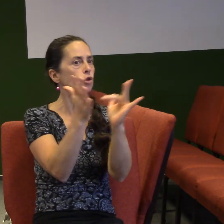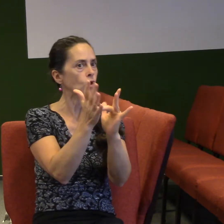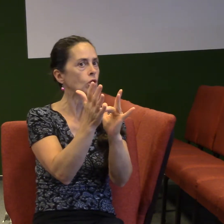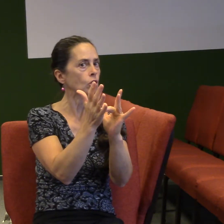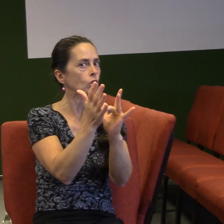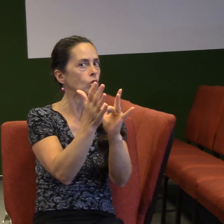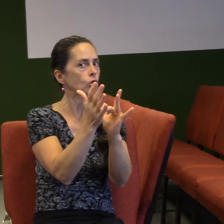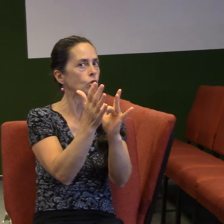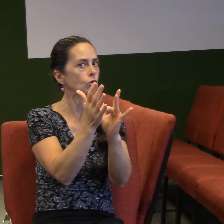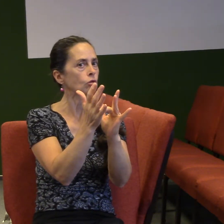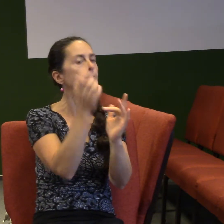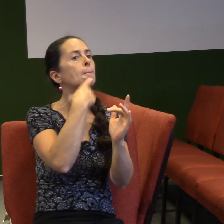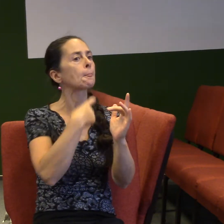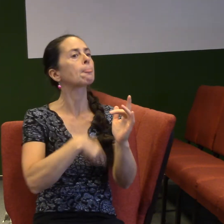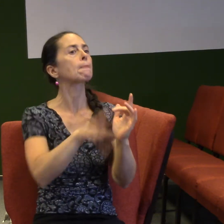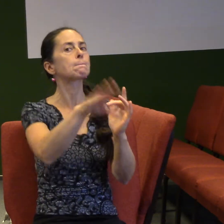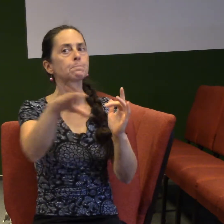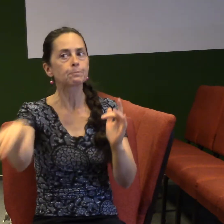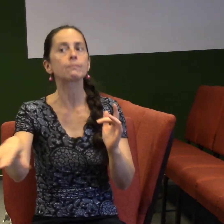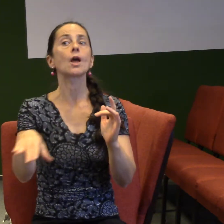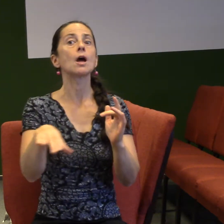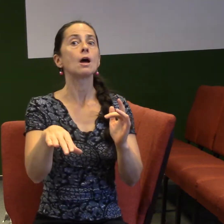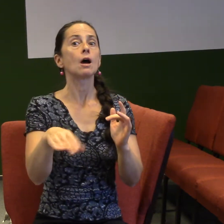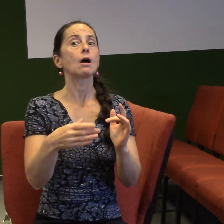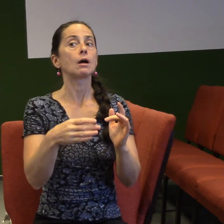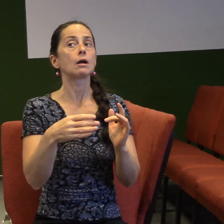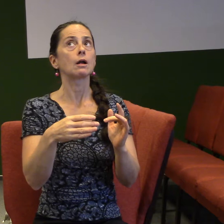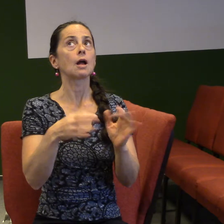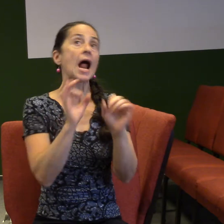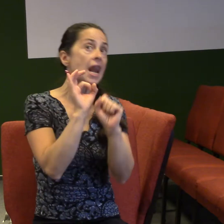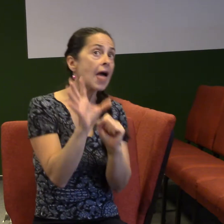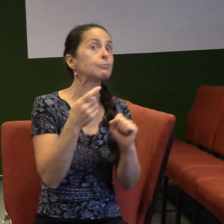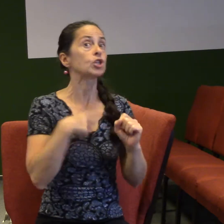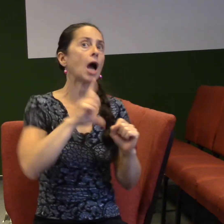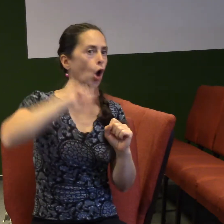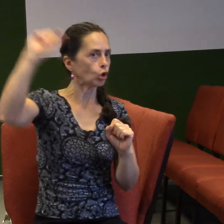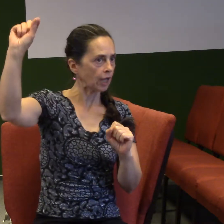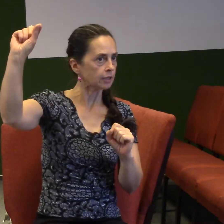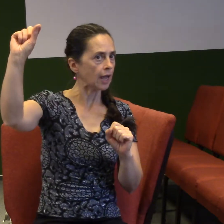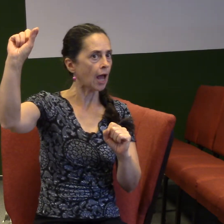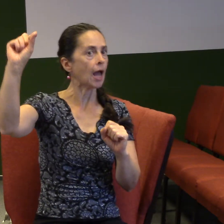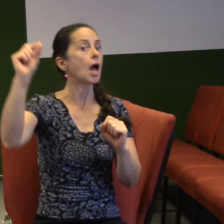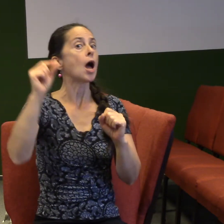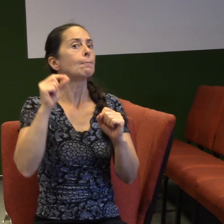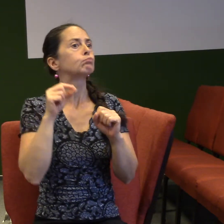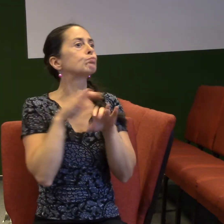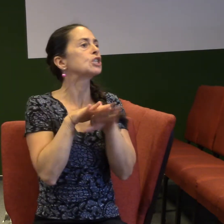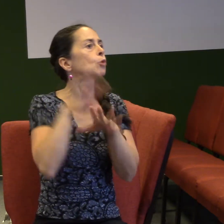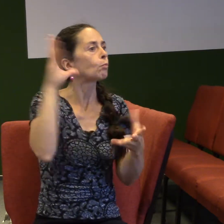říkám vám však pravdu, prospěje vám, abych odešel, když neodejdu, přímluvce k vám nepřijde, odejdu-li pošlu ho k vám.